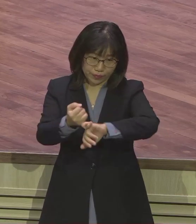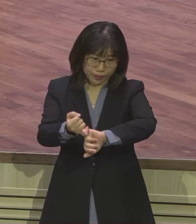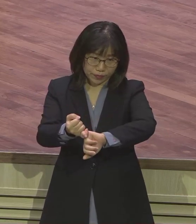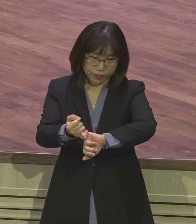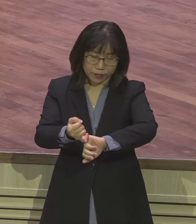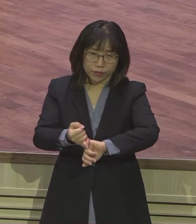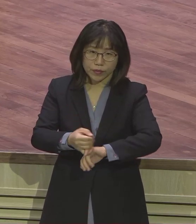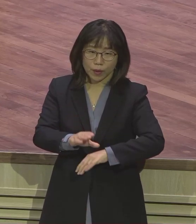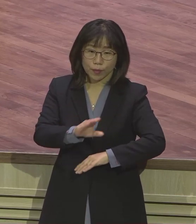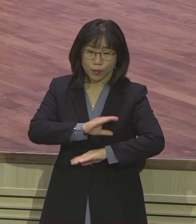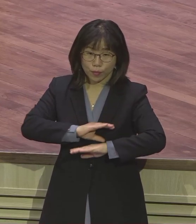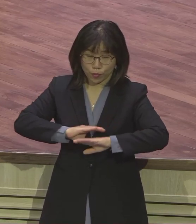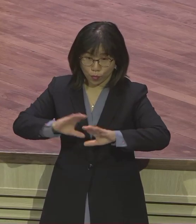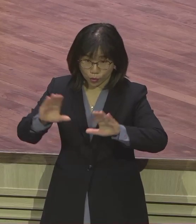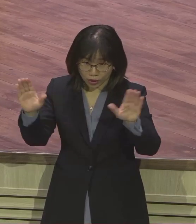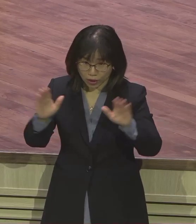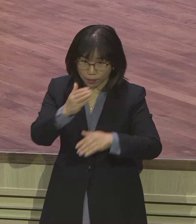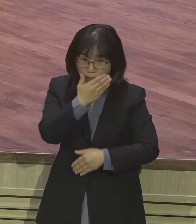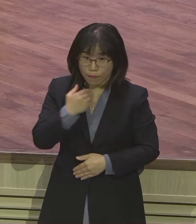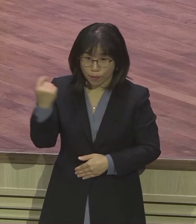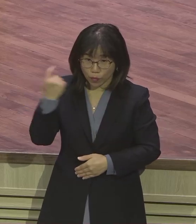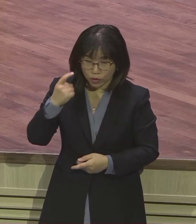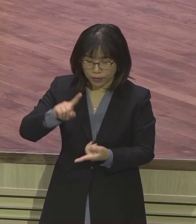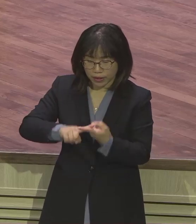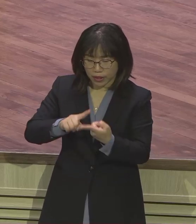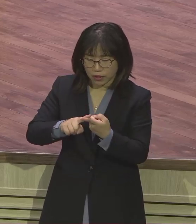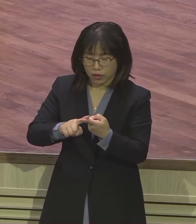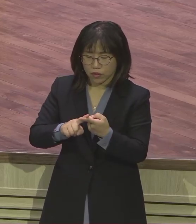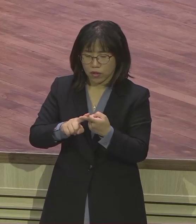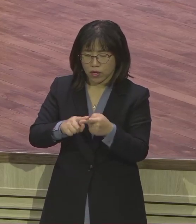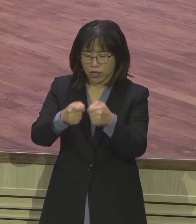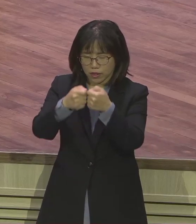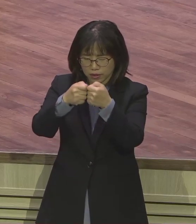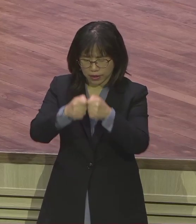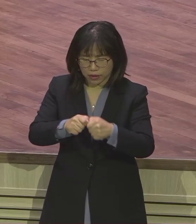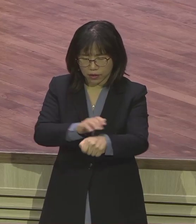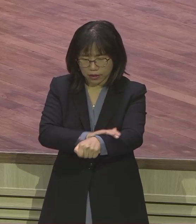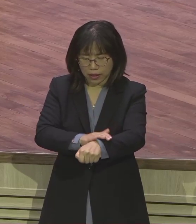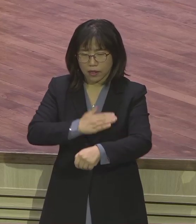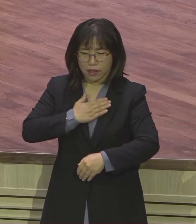모세는 이 보검의 비밀을 누구보다 잘 알고 있었기 때문에 이걸 기르고 한 거예요.